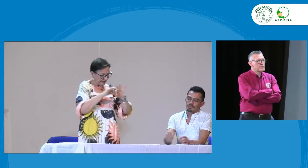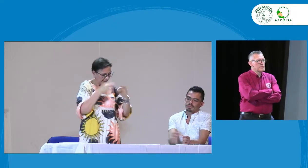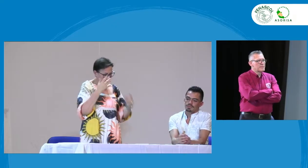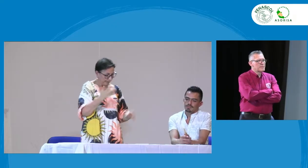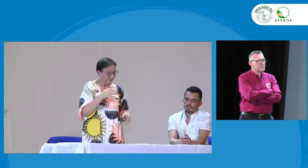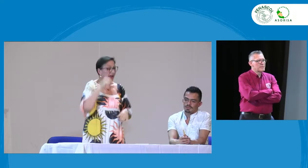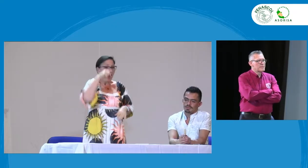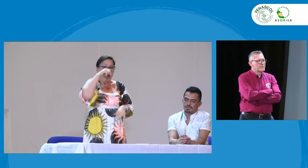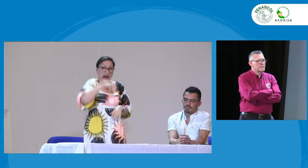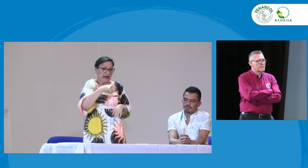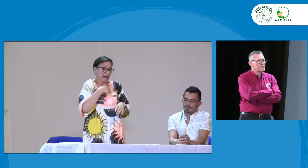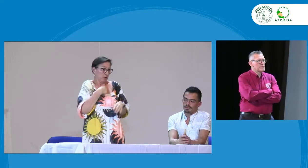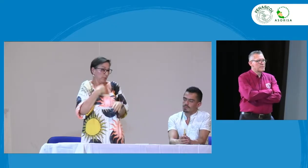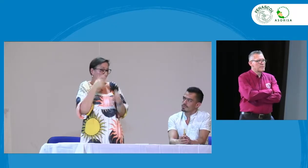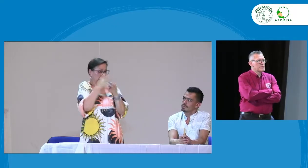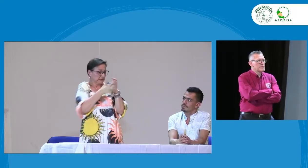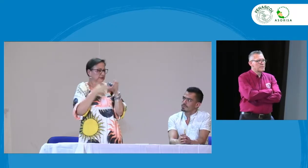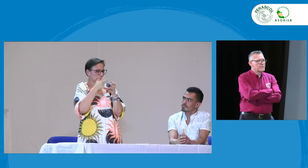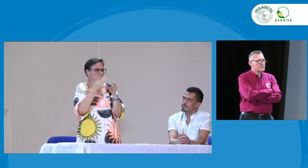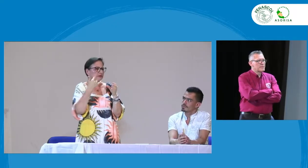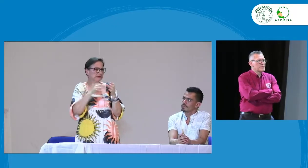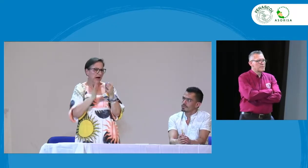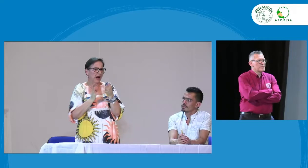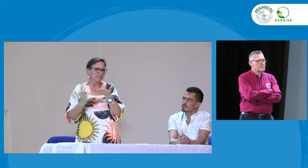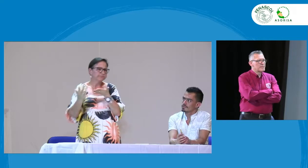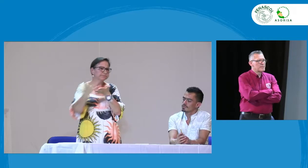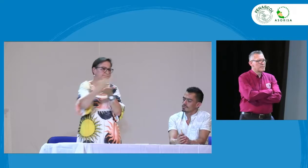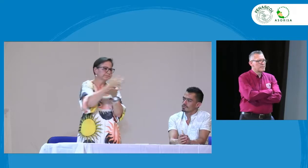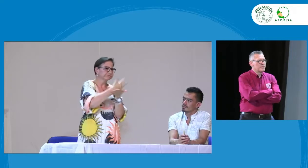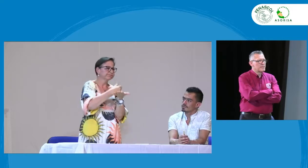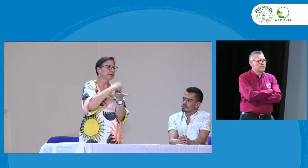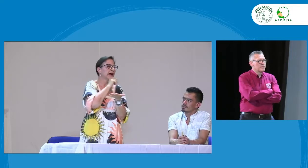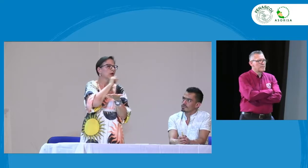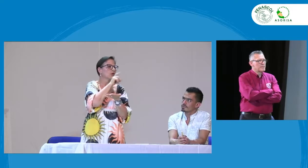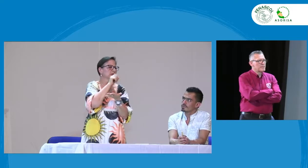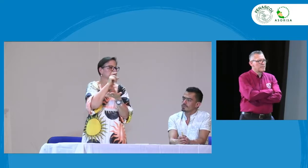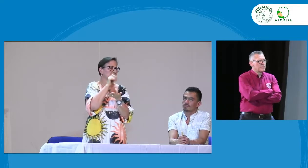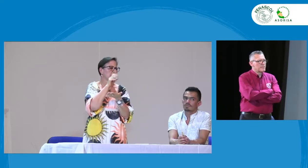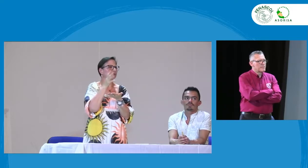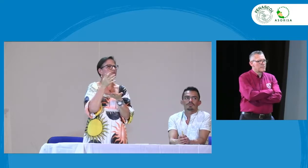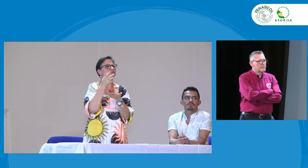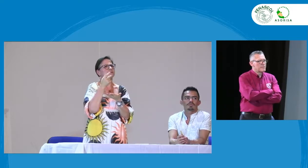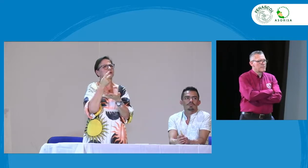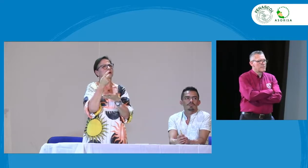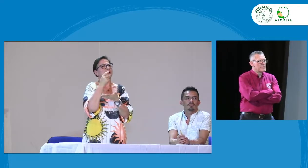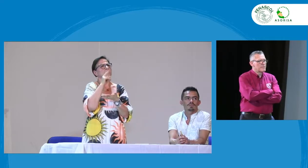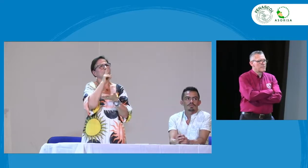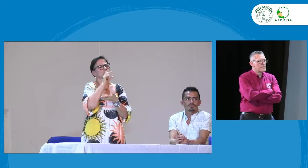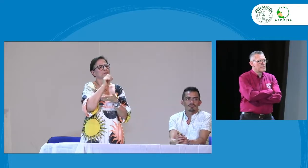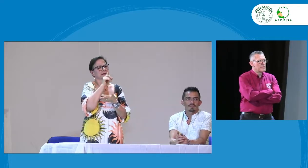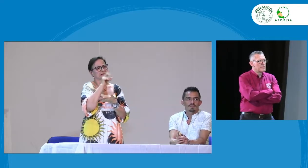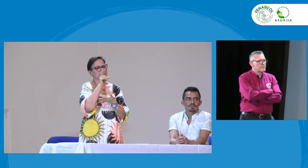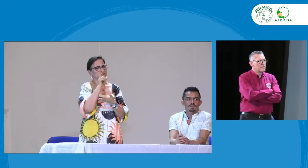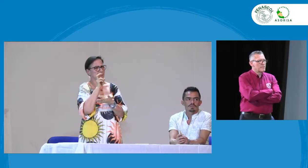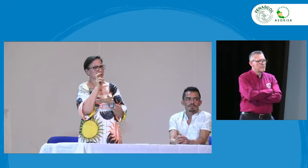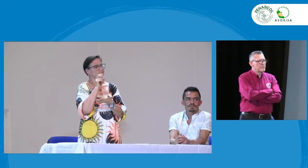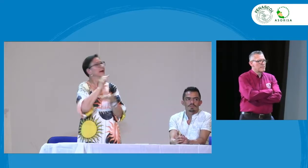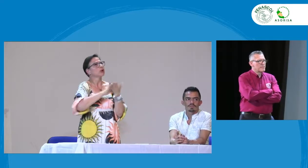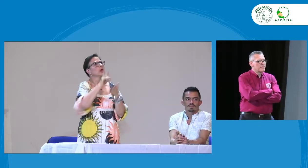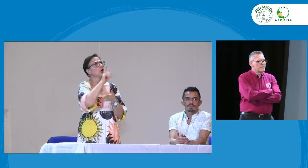diferentes actores también es muy importante desde Acedus estamos haciendo un levantamiento de información a través de